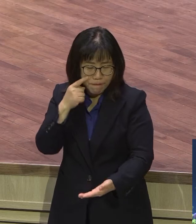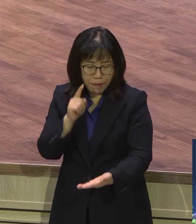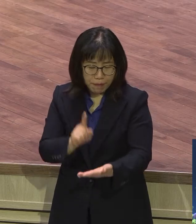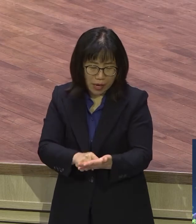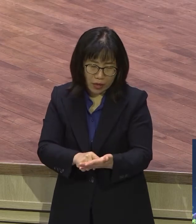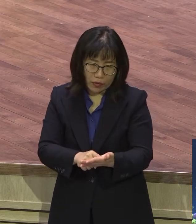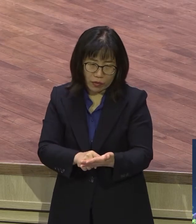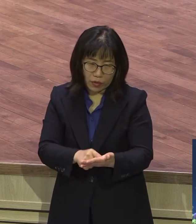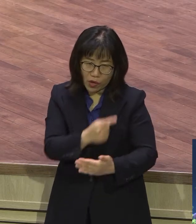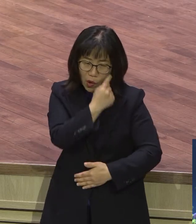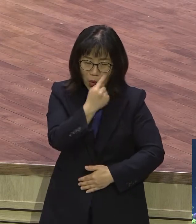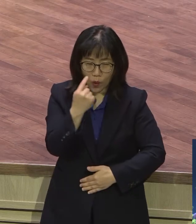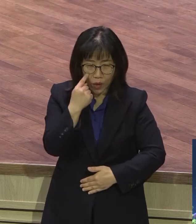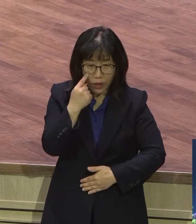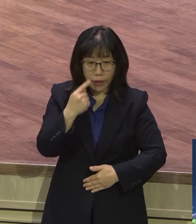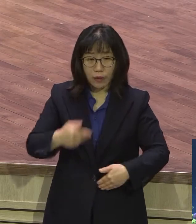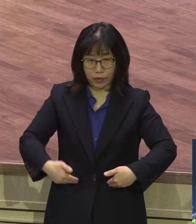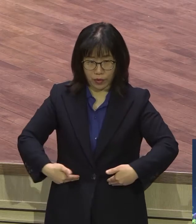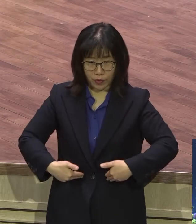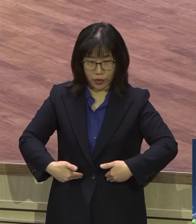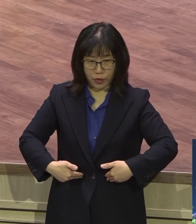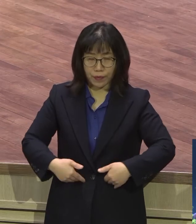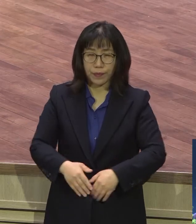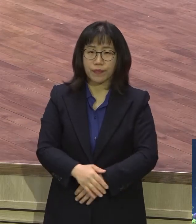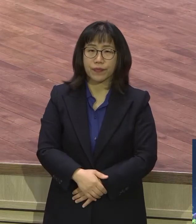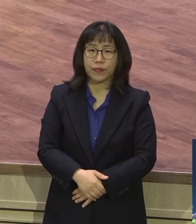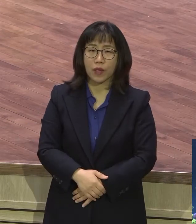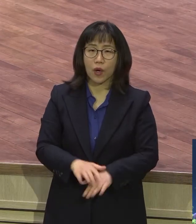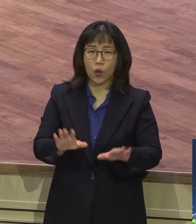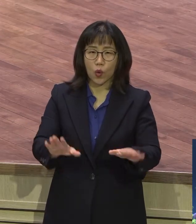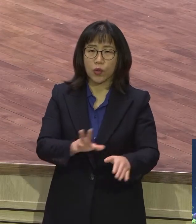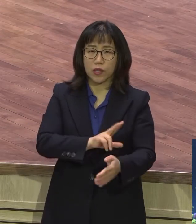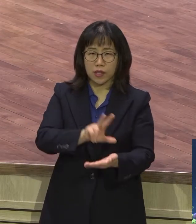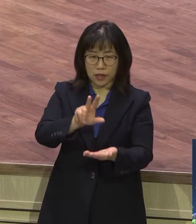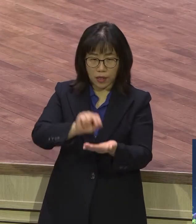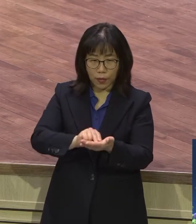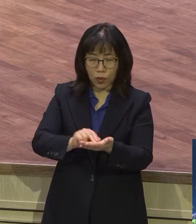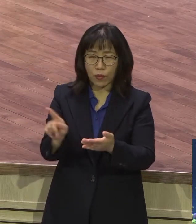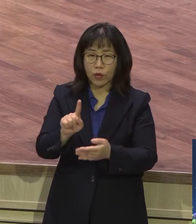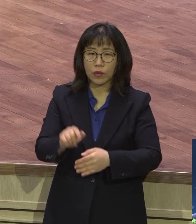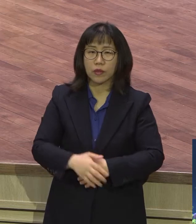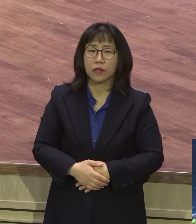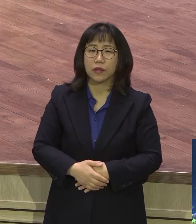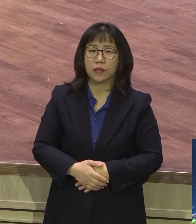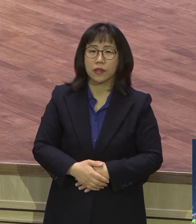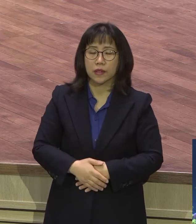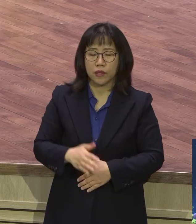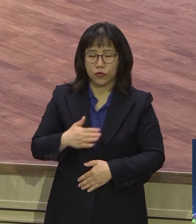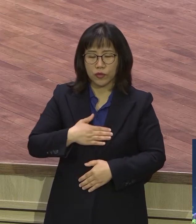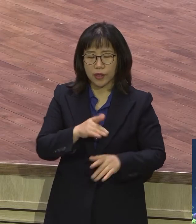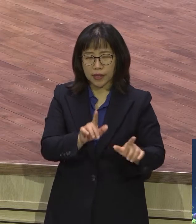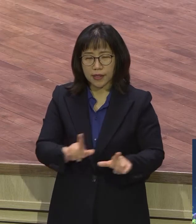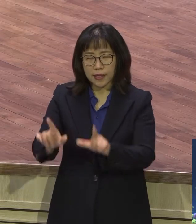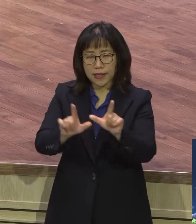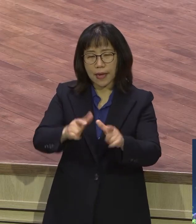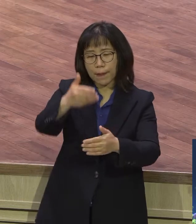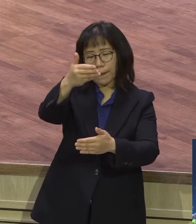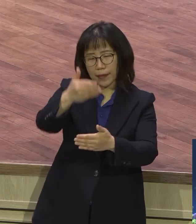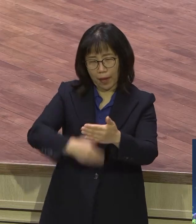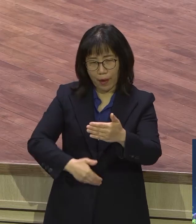확인해야 됩니다. 이걸 우선시해야 돼요. 그래서 오늘 제목처럼 우리 남은 생에는 은혜가 이끄는 삶을